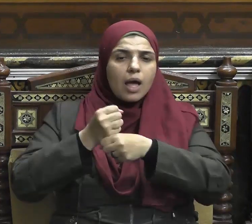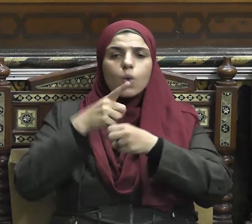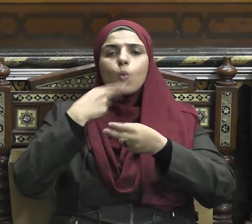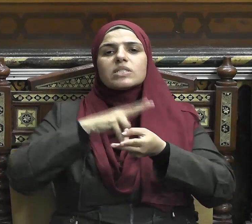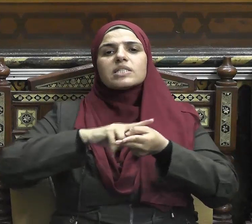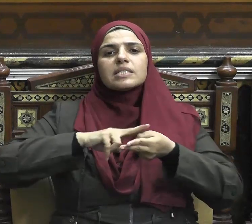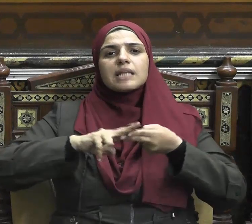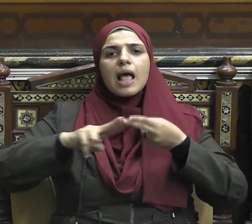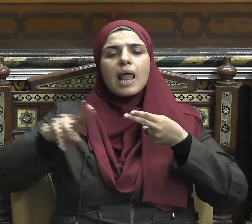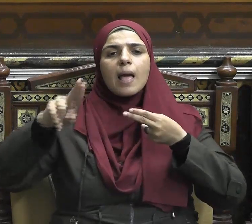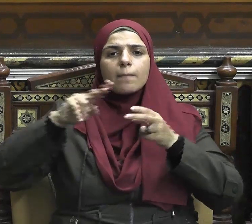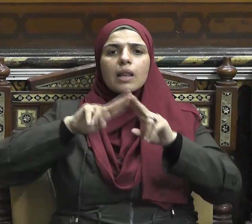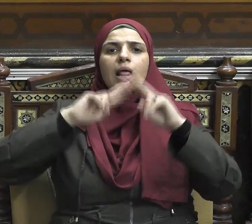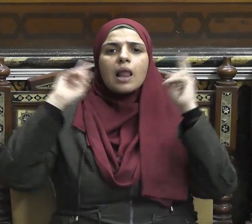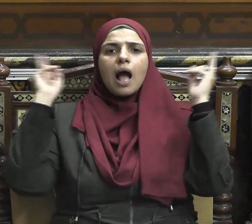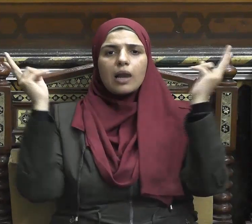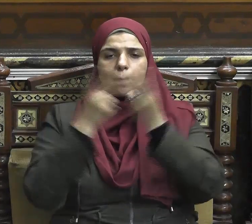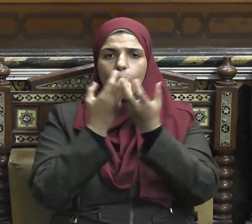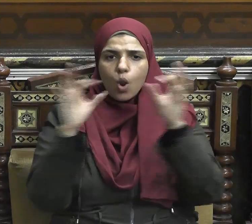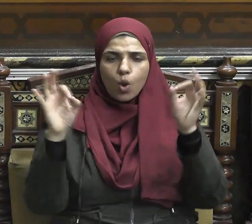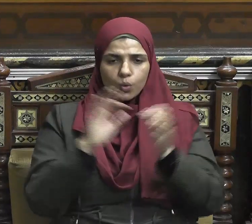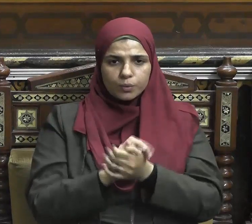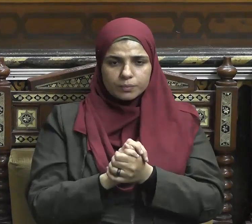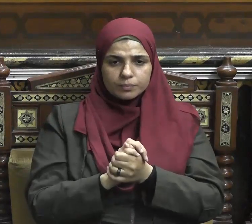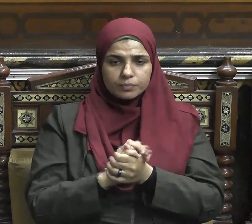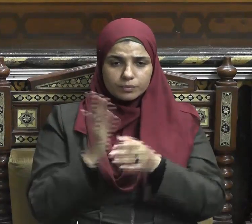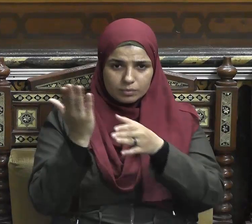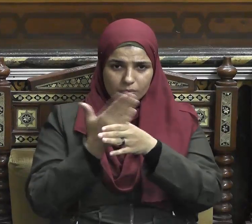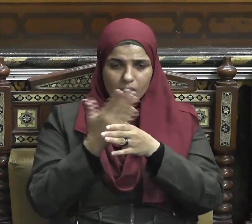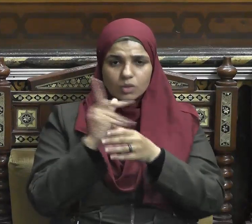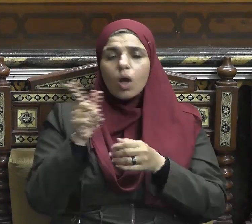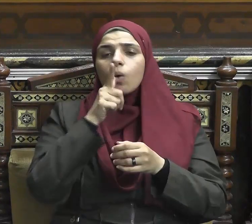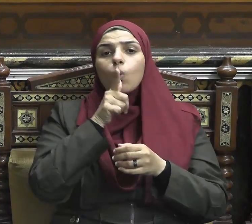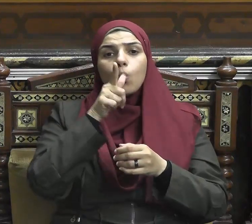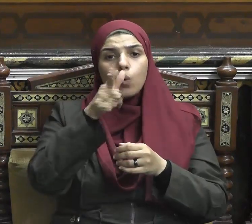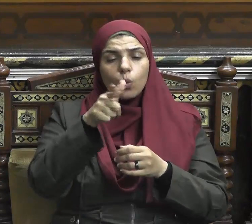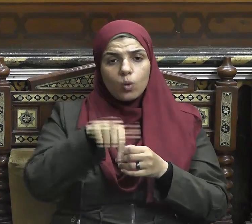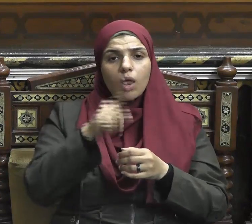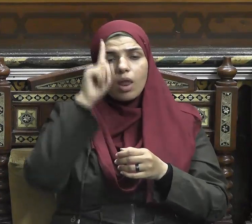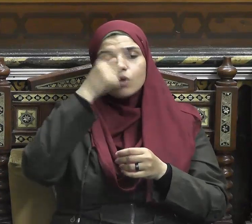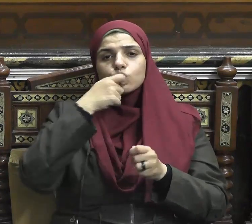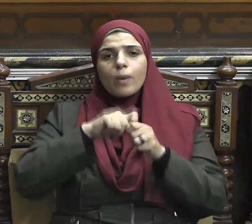يدعو إلى الصلاح والإصلاح وإعمار الدنيا بالدين